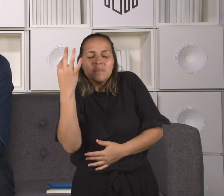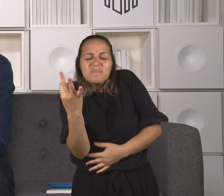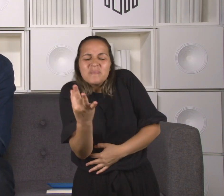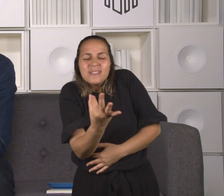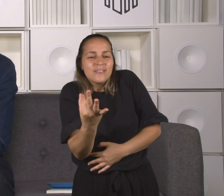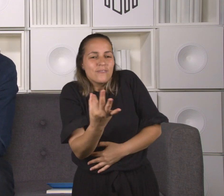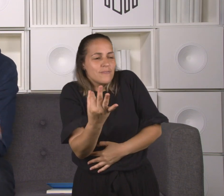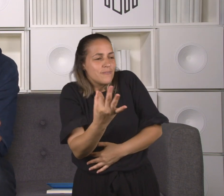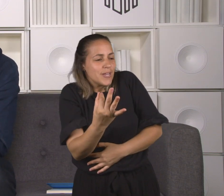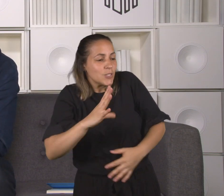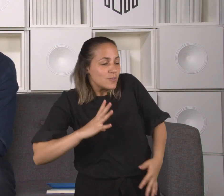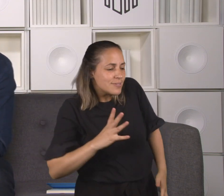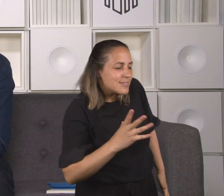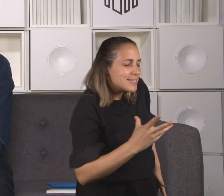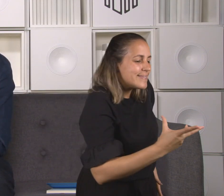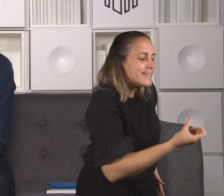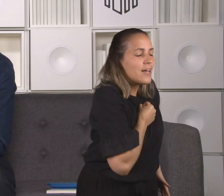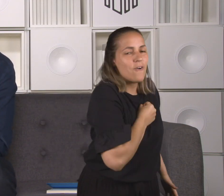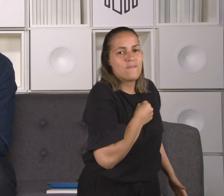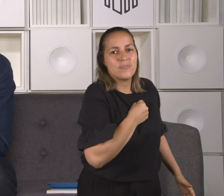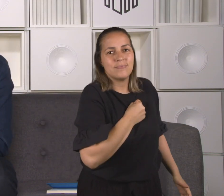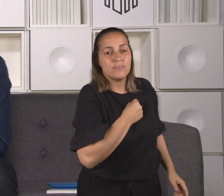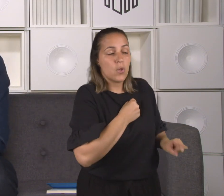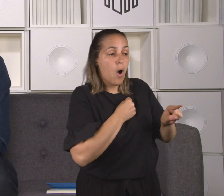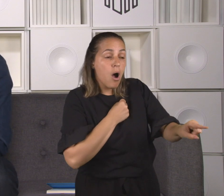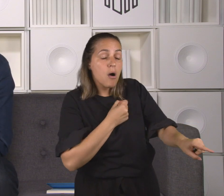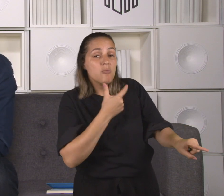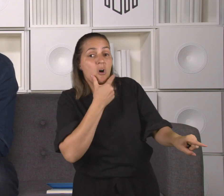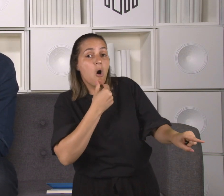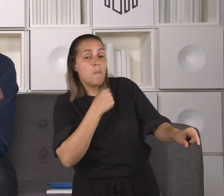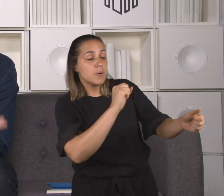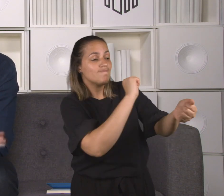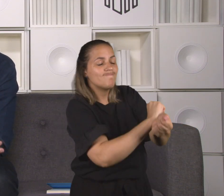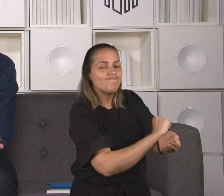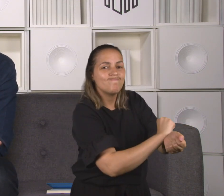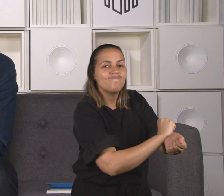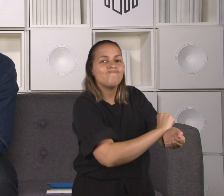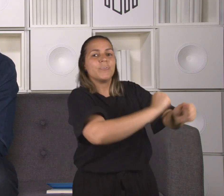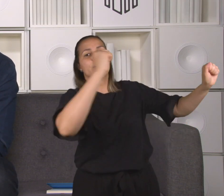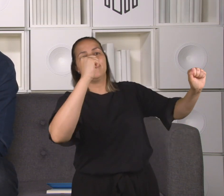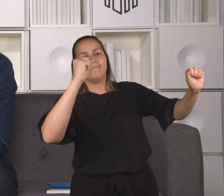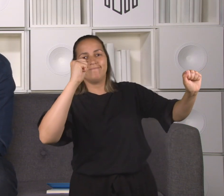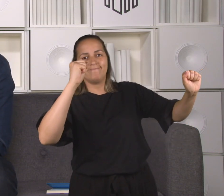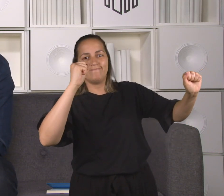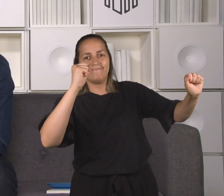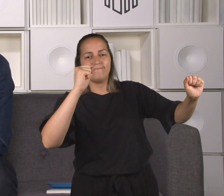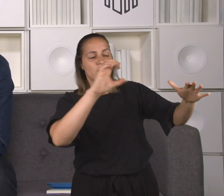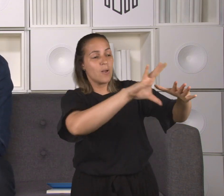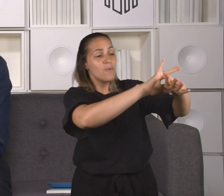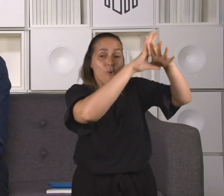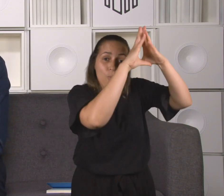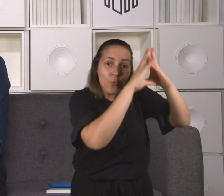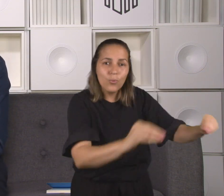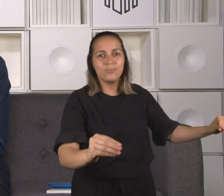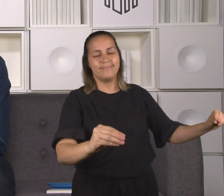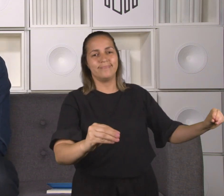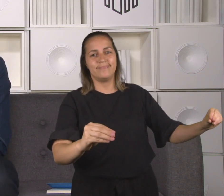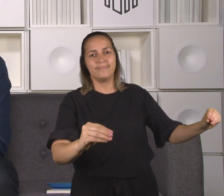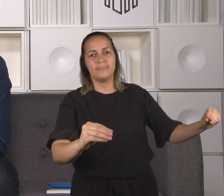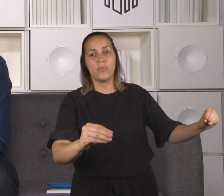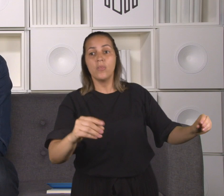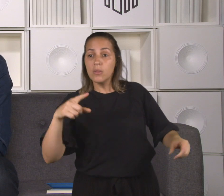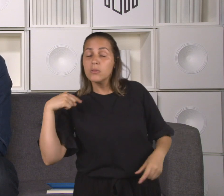escravizado é liberto, aquilo que está maculado é purificado, aquilo que está